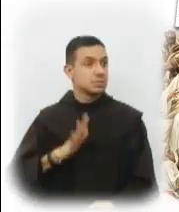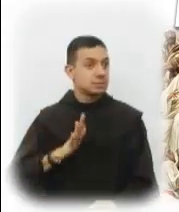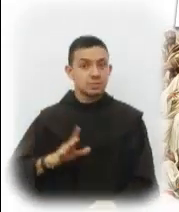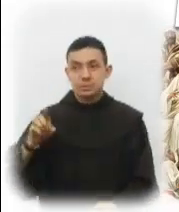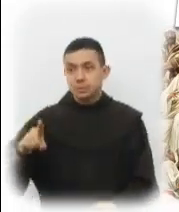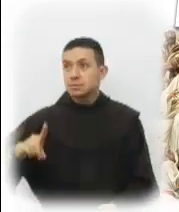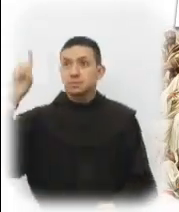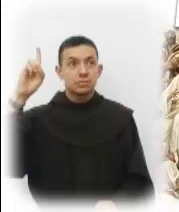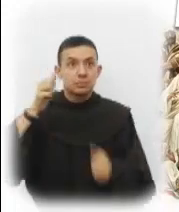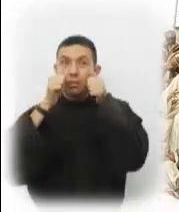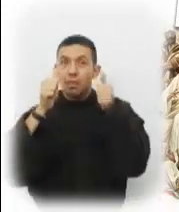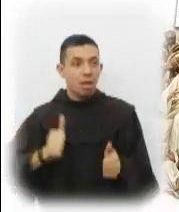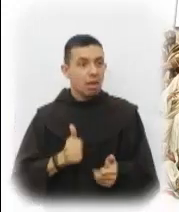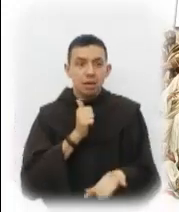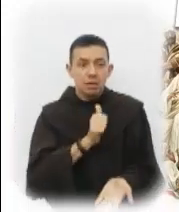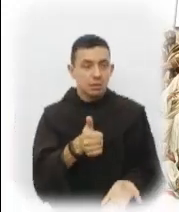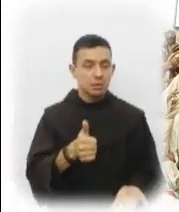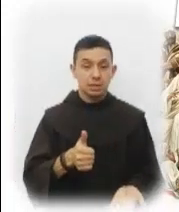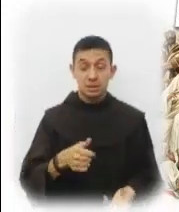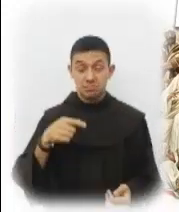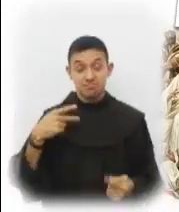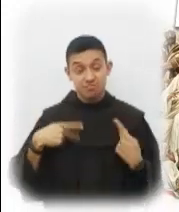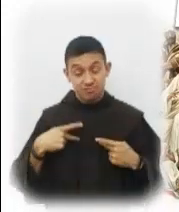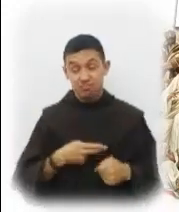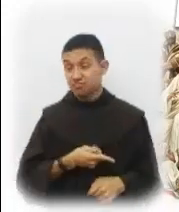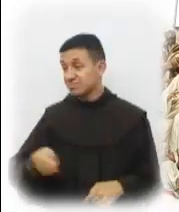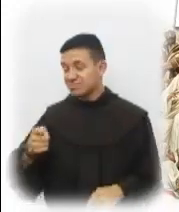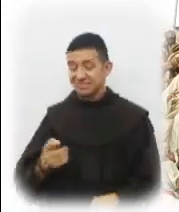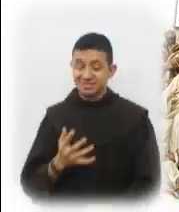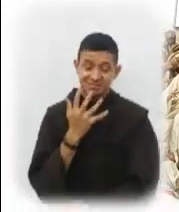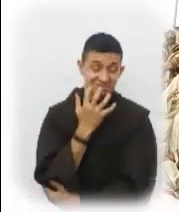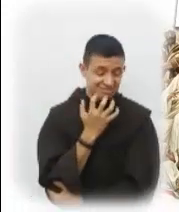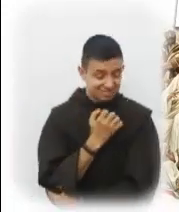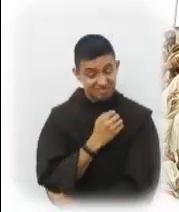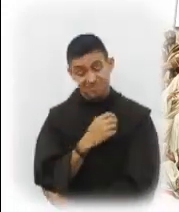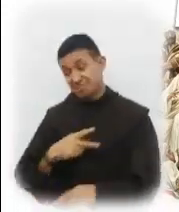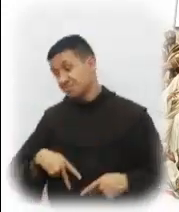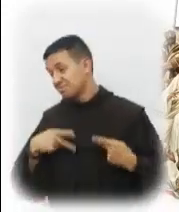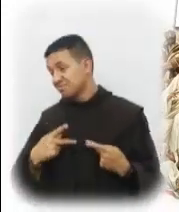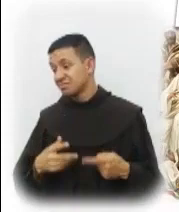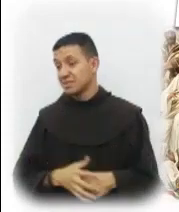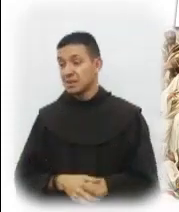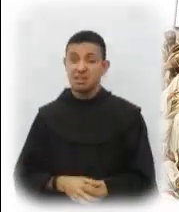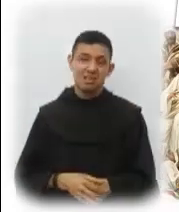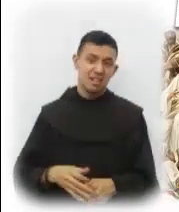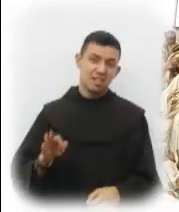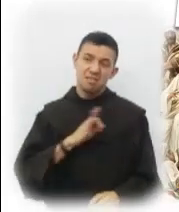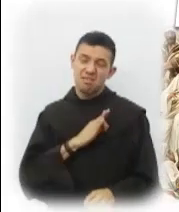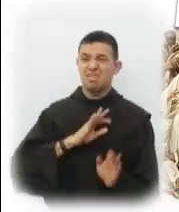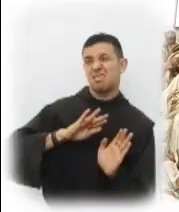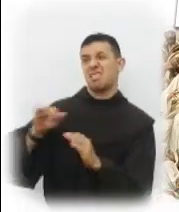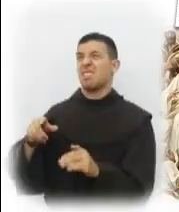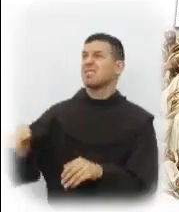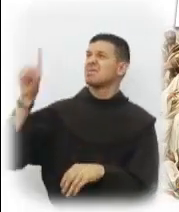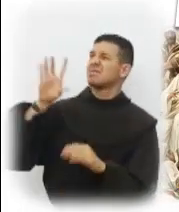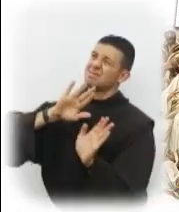Dios parece no escucharlas. Entonces se desaniman y caen en depresión hasta